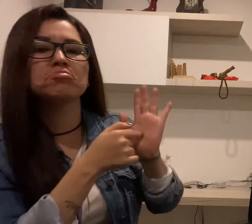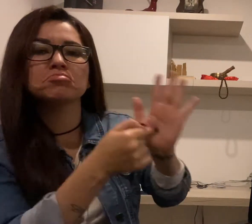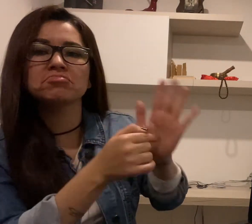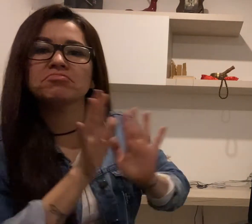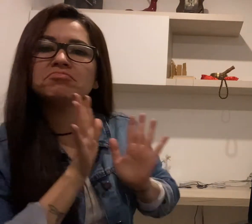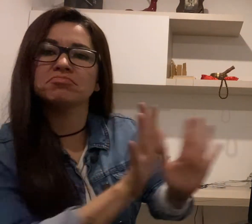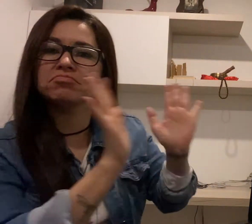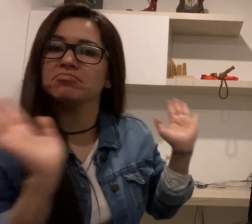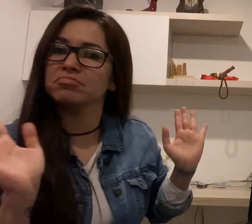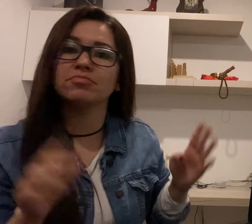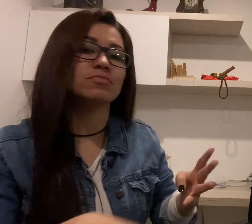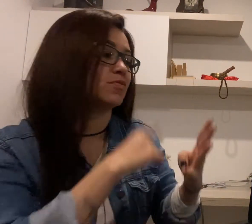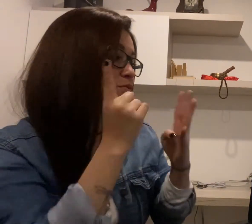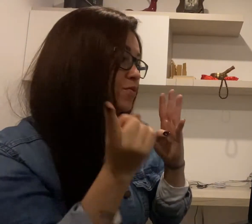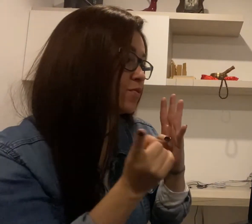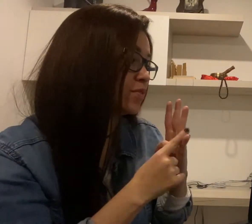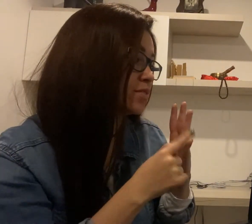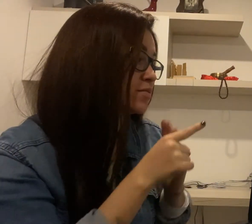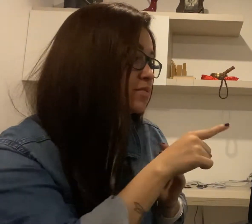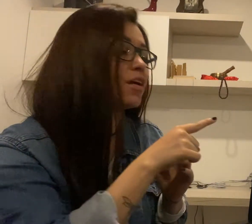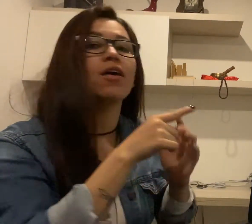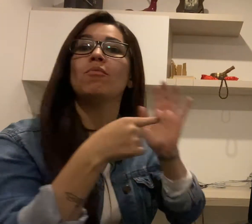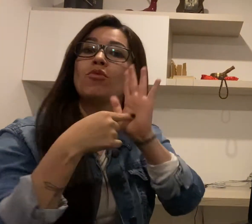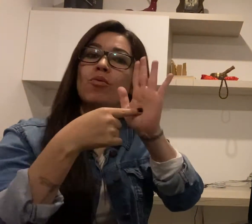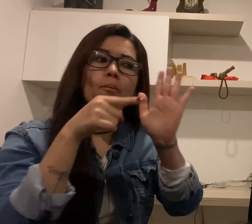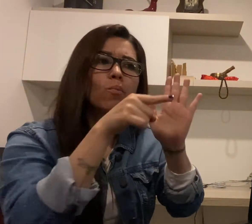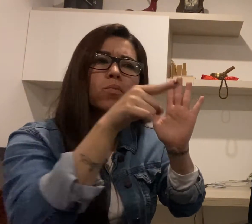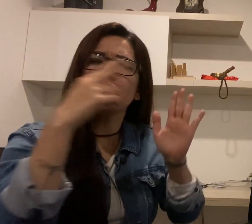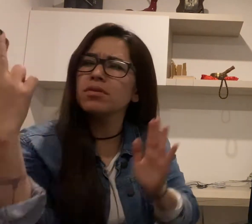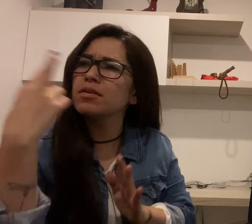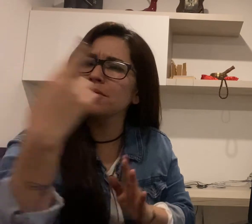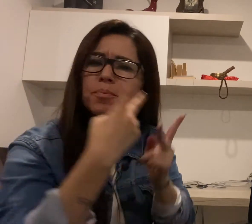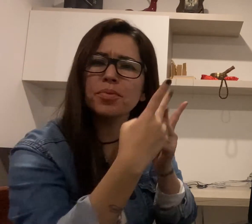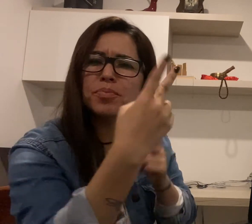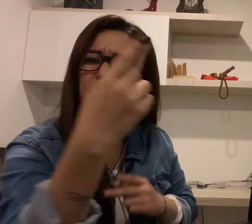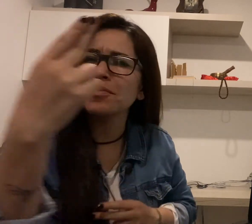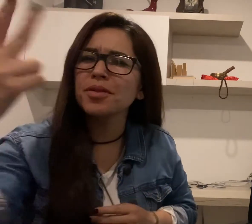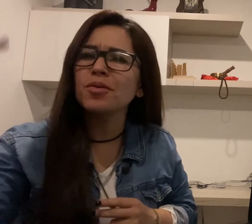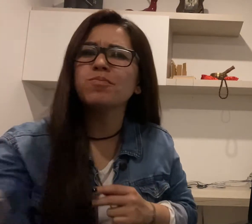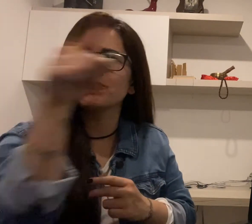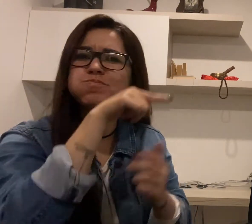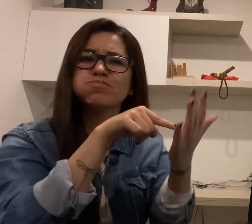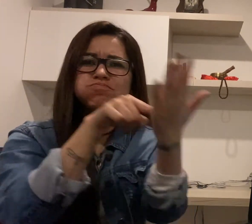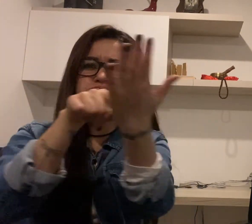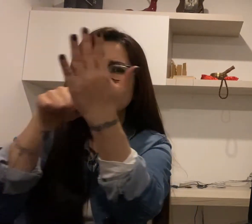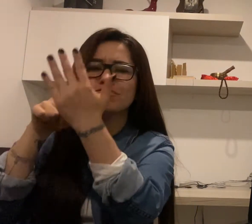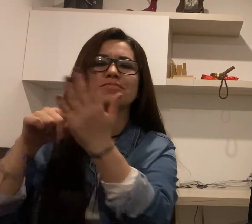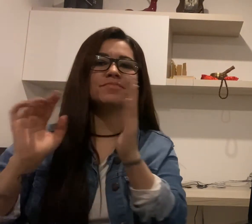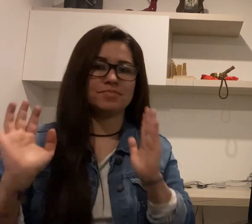objeto. La tercera es que además busca que el artista se aleje de su subjetividad.